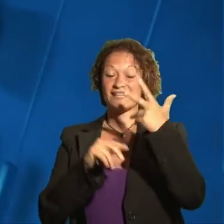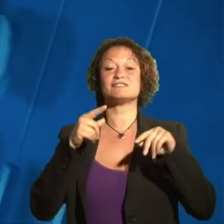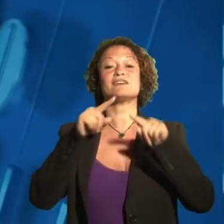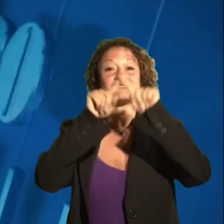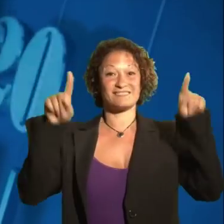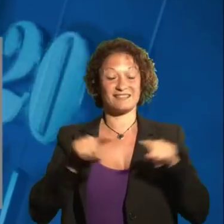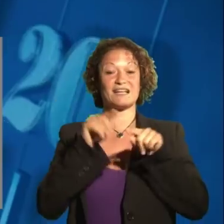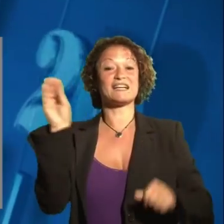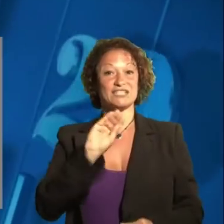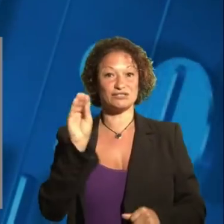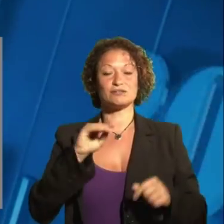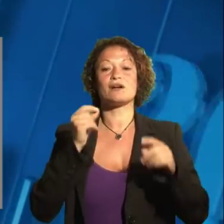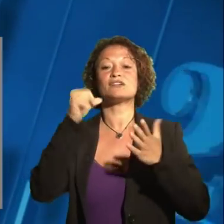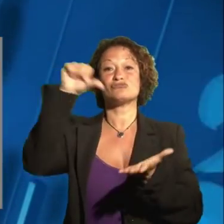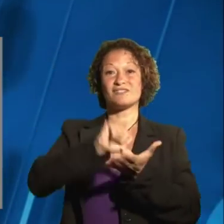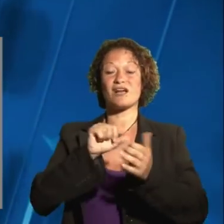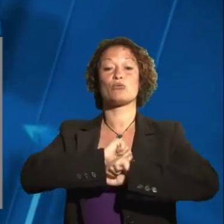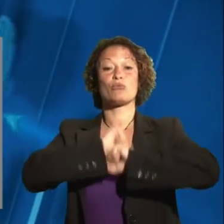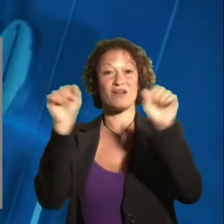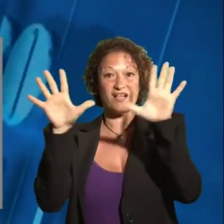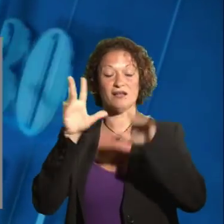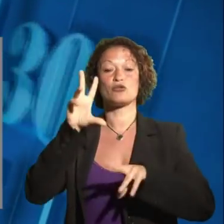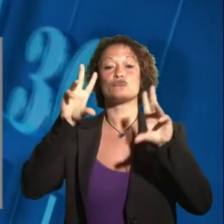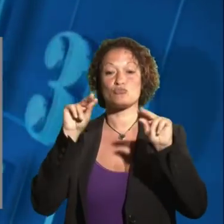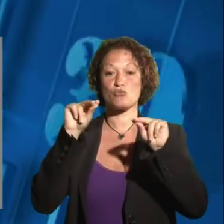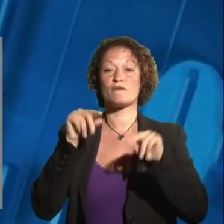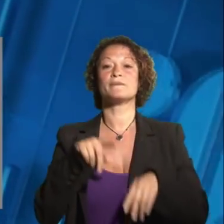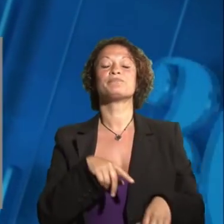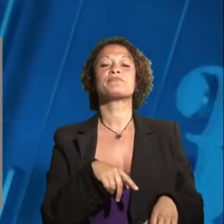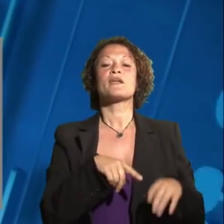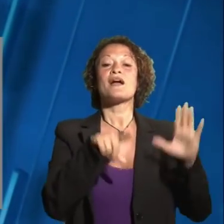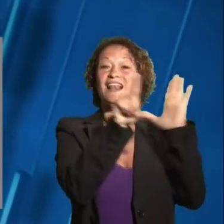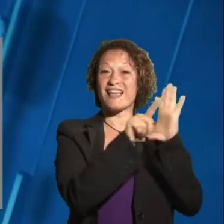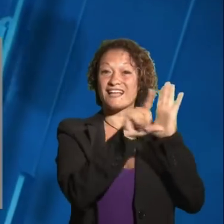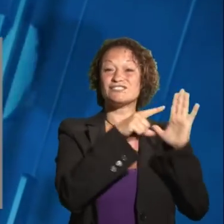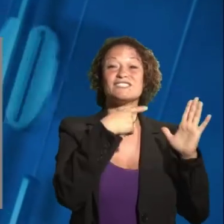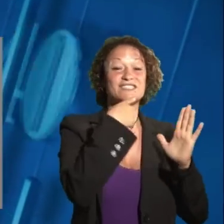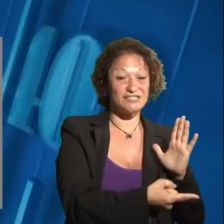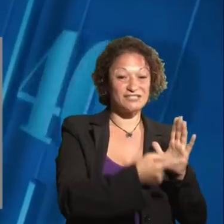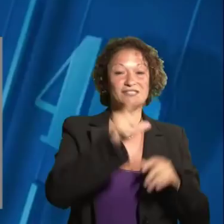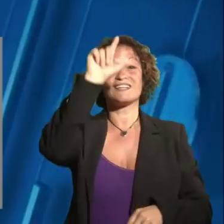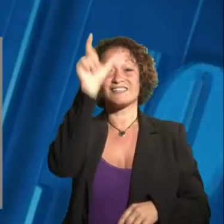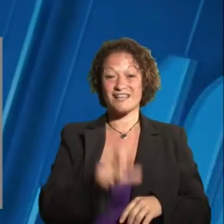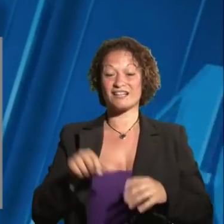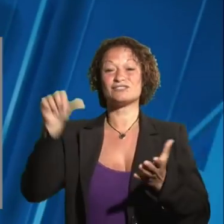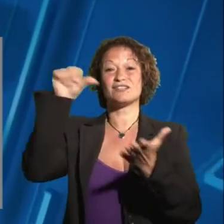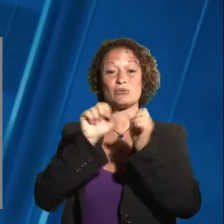Referendum 3 scheda grigia, nuove centrali per la produzione di energia nucleare. Il quesito propone l'abrogazione della norma che